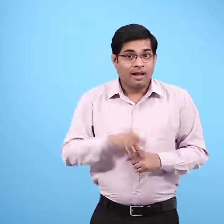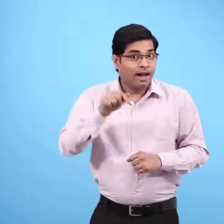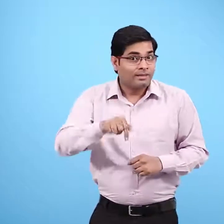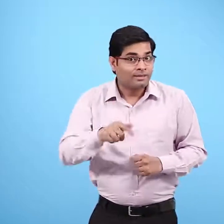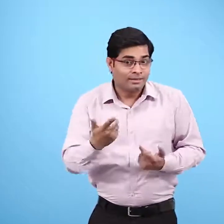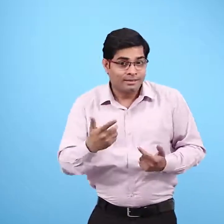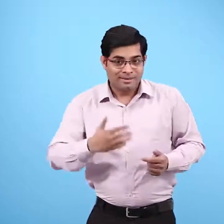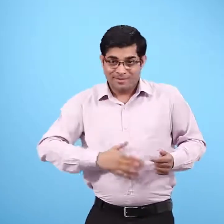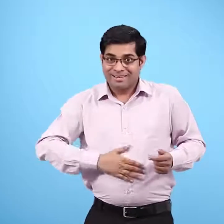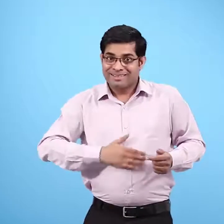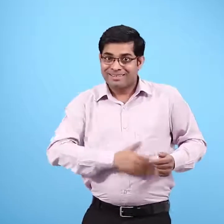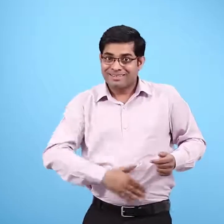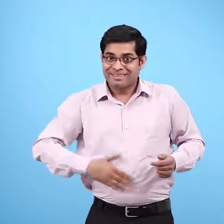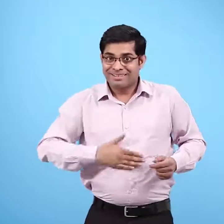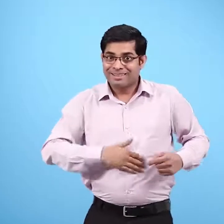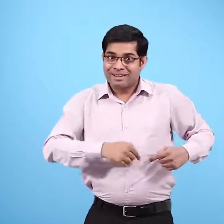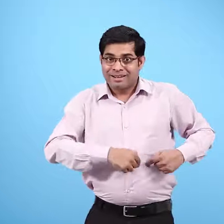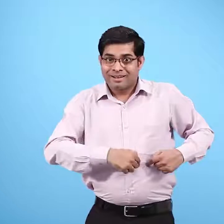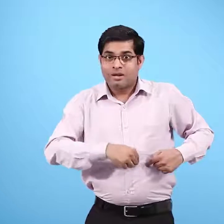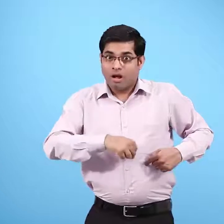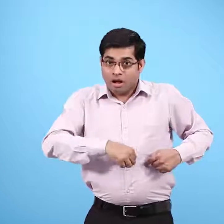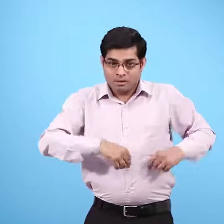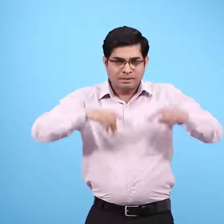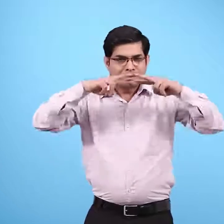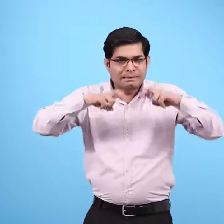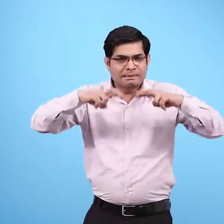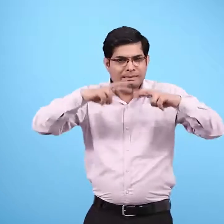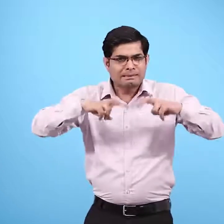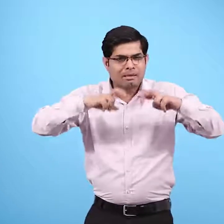कितना समय लगाया होगा उन्होंने इस पेट के साथ प्रयोग करने में?